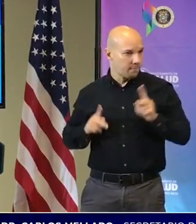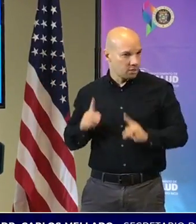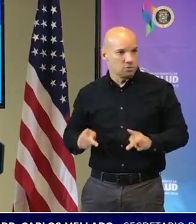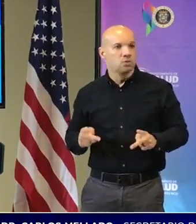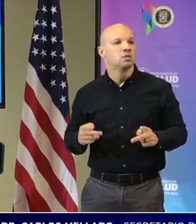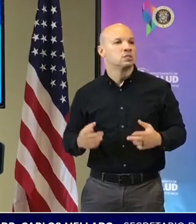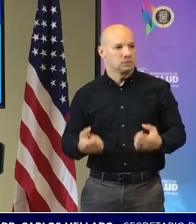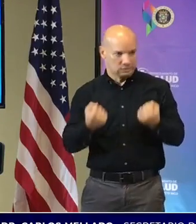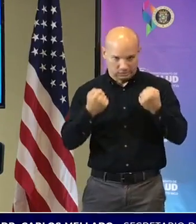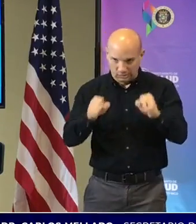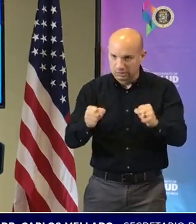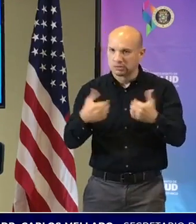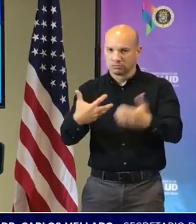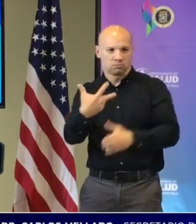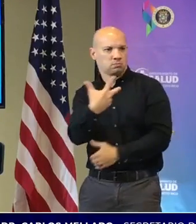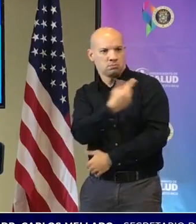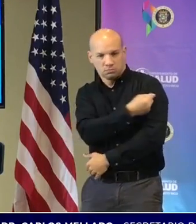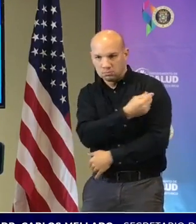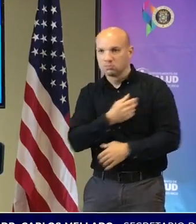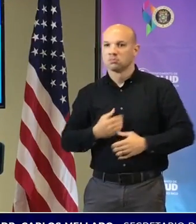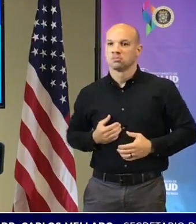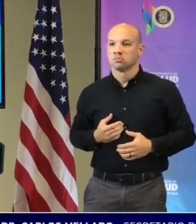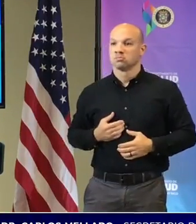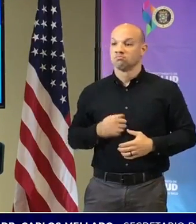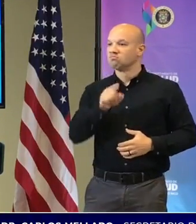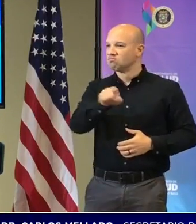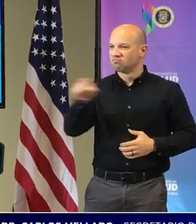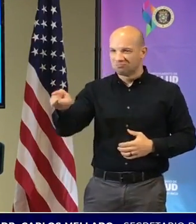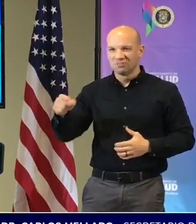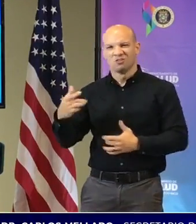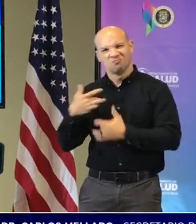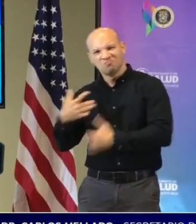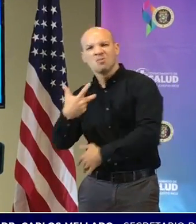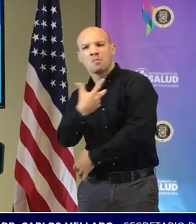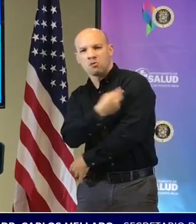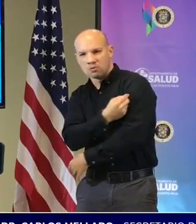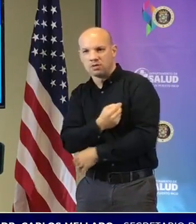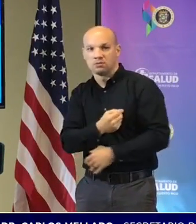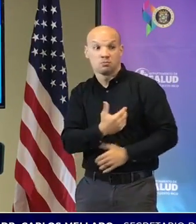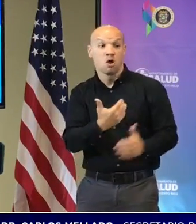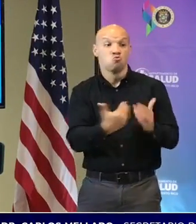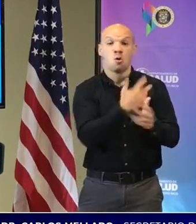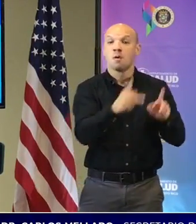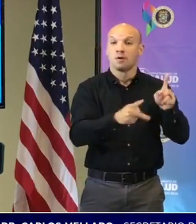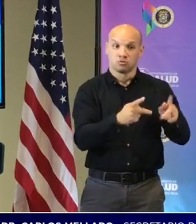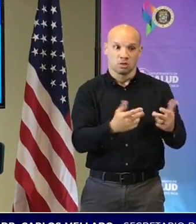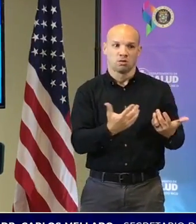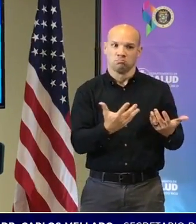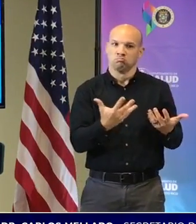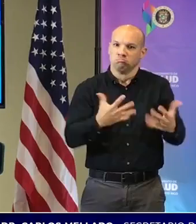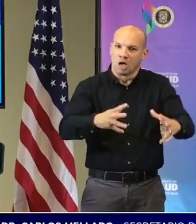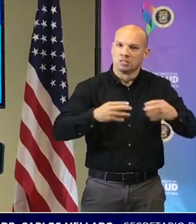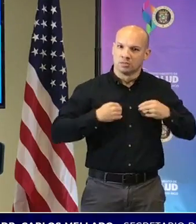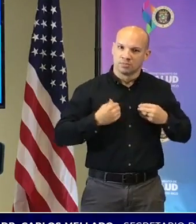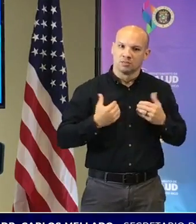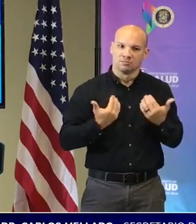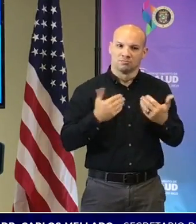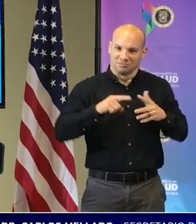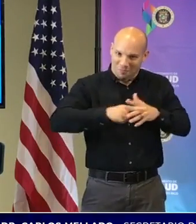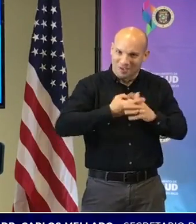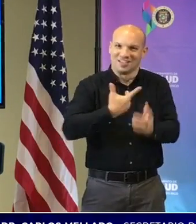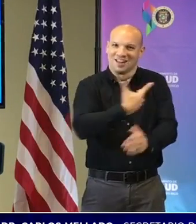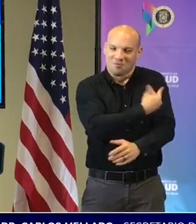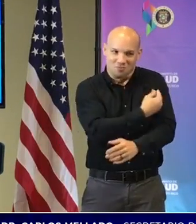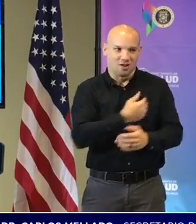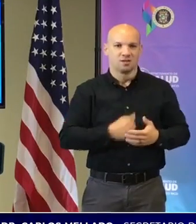vacunado por los vacunadores tradicionales no tradicionales por la distribución de la vacuna adecuadamente